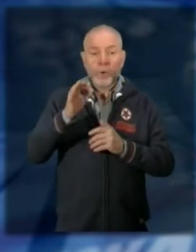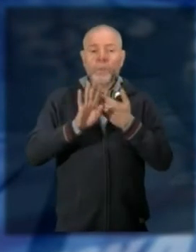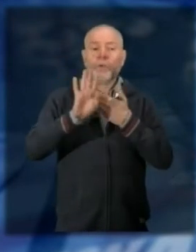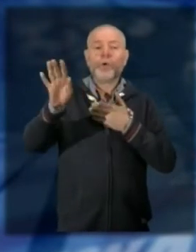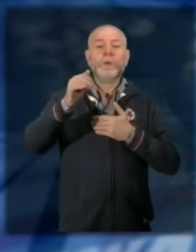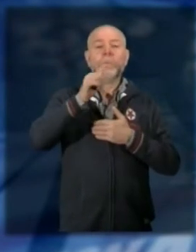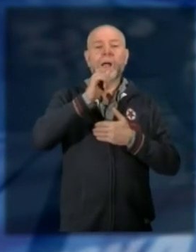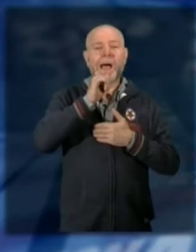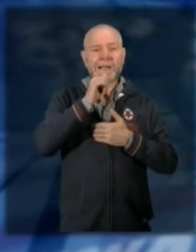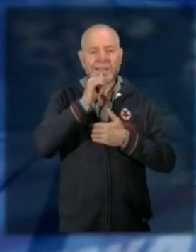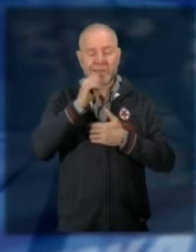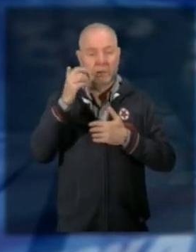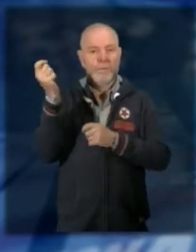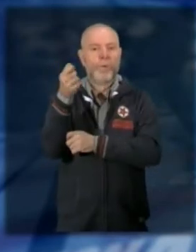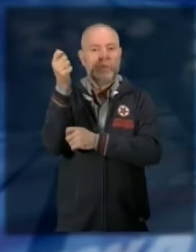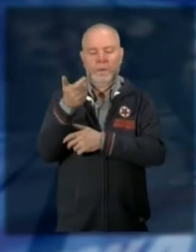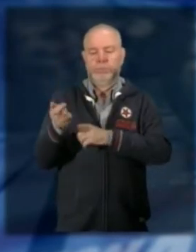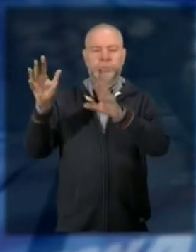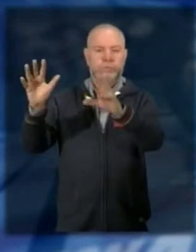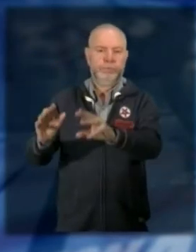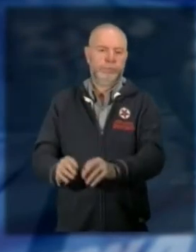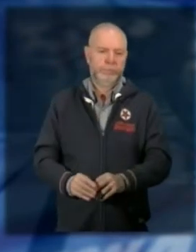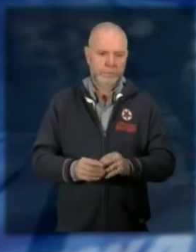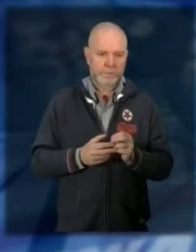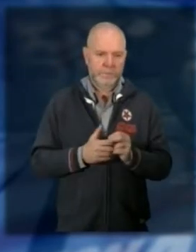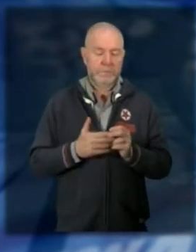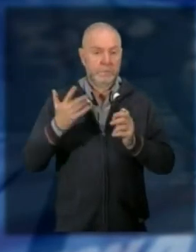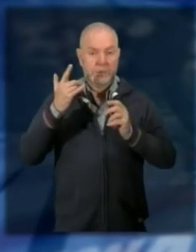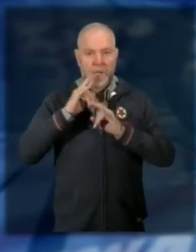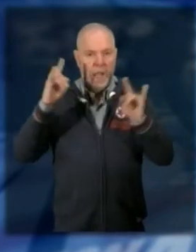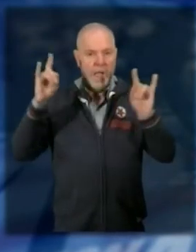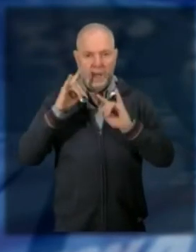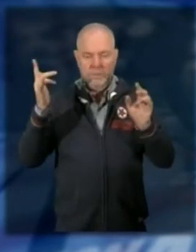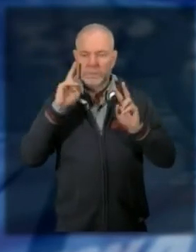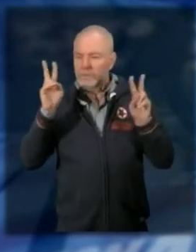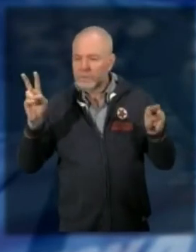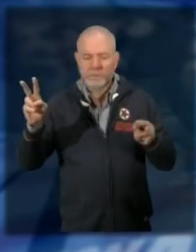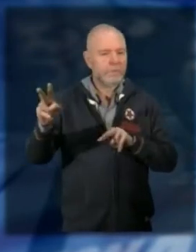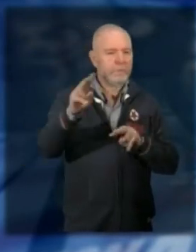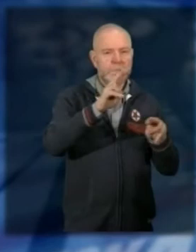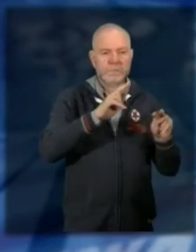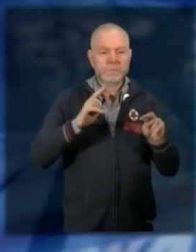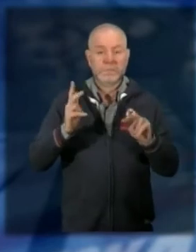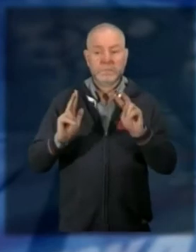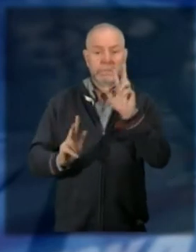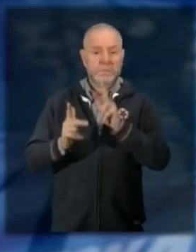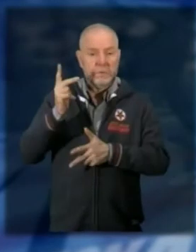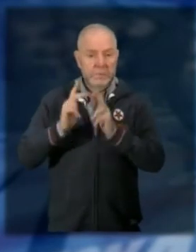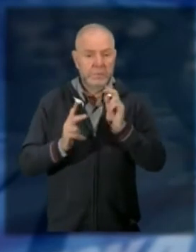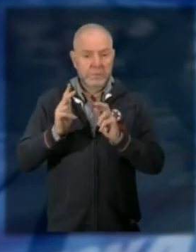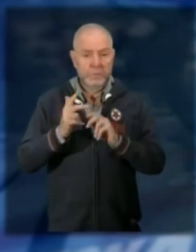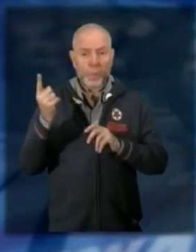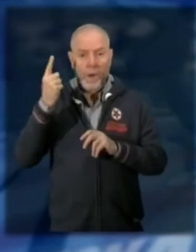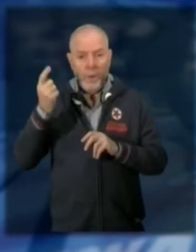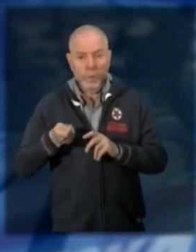fronte a un bar ed è stato spento dai vigili del fuoco subito sono scattate le indagini della volante per capire se si fosse trattato di un incendio